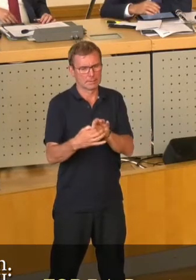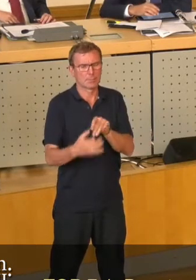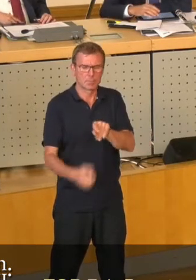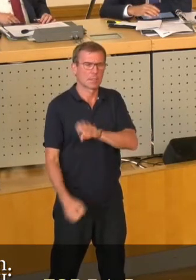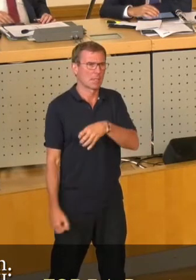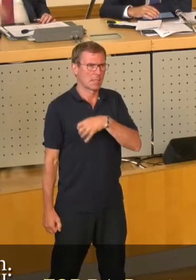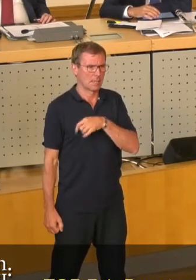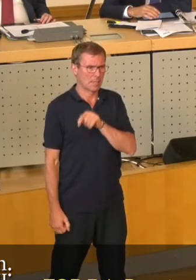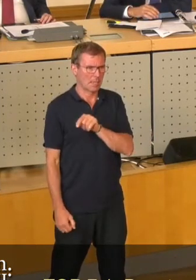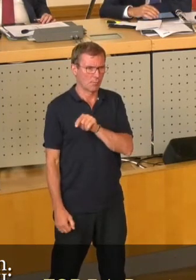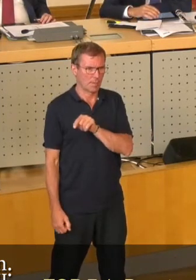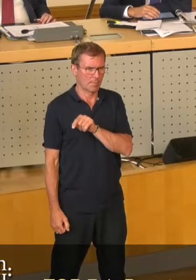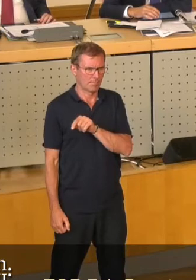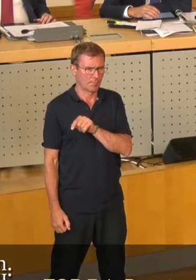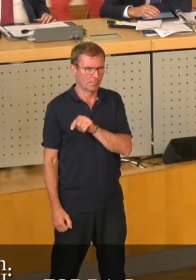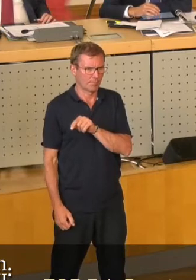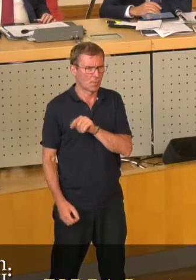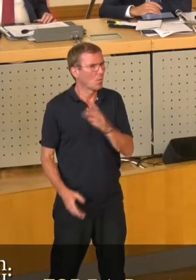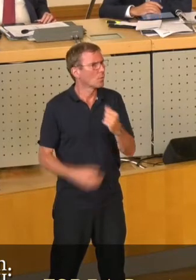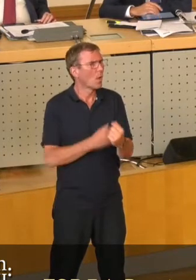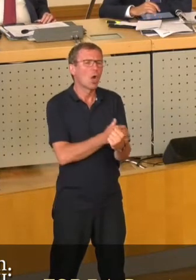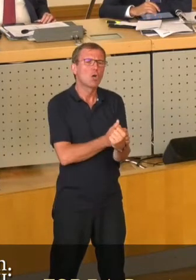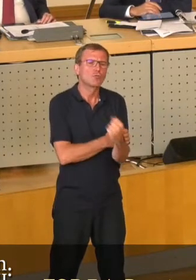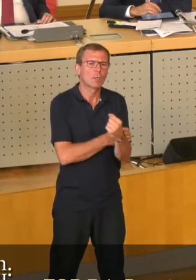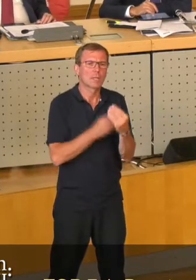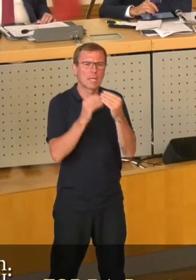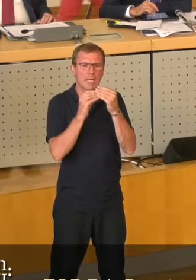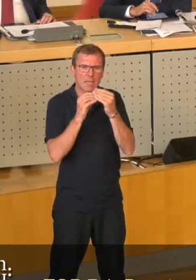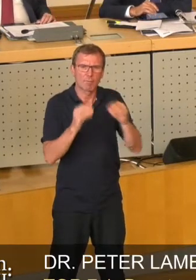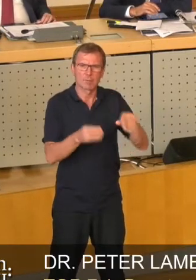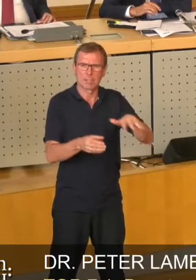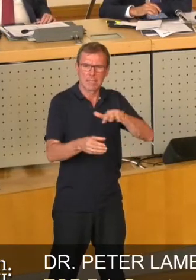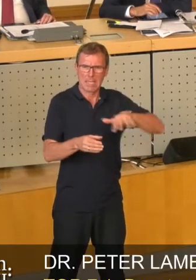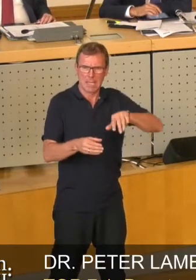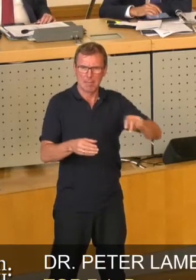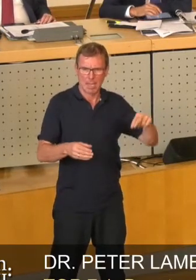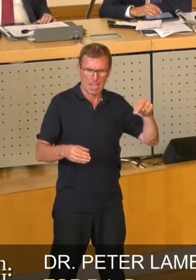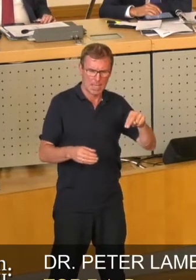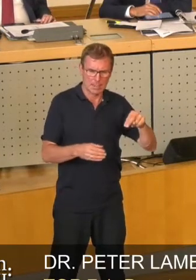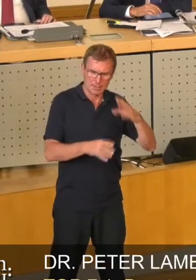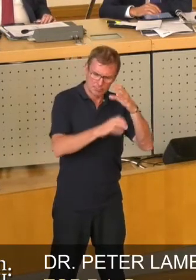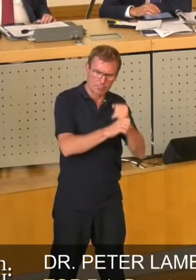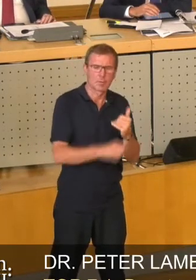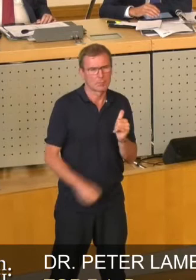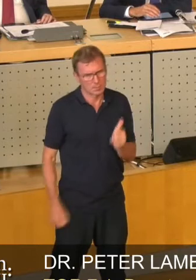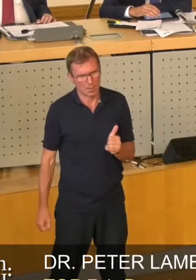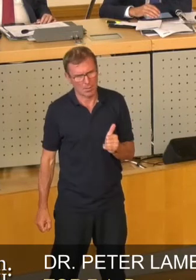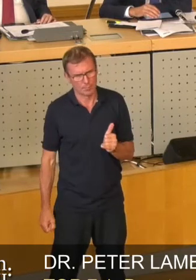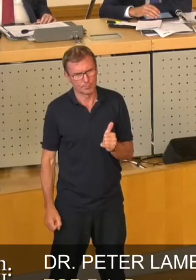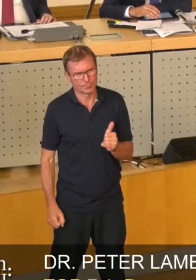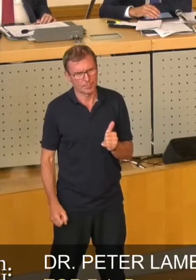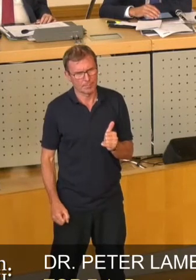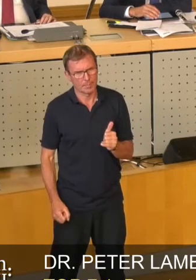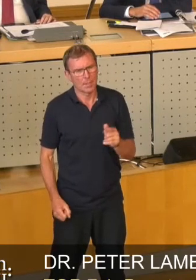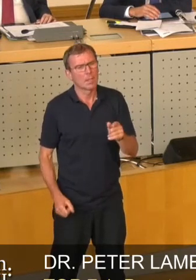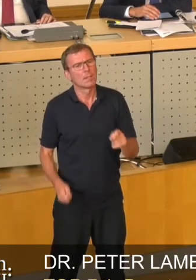verstärkte Information in diesen Bereichen gerichtet sind. Hingegen gibt es